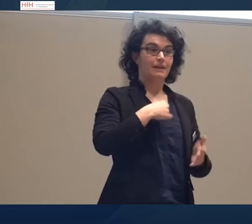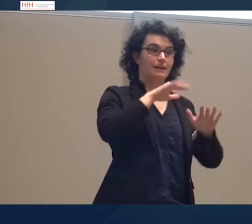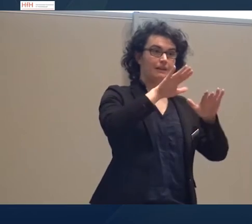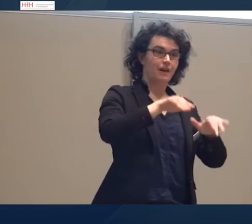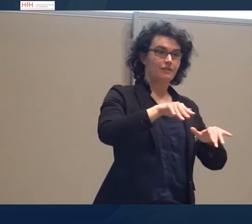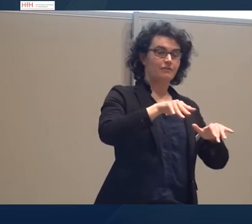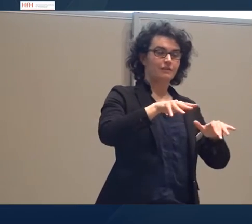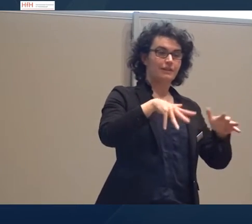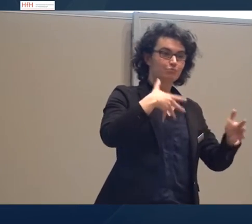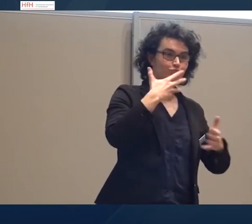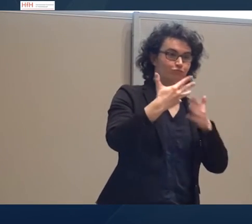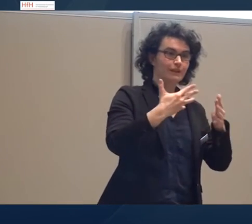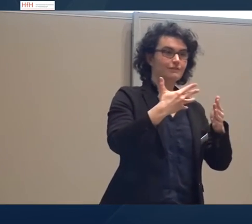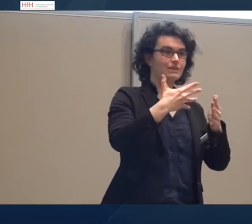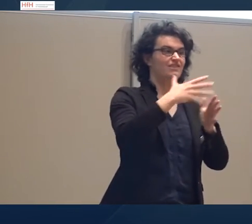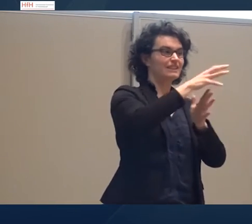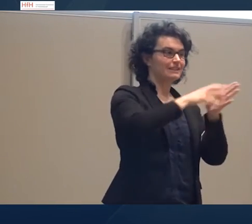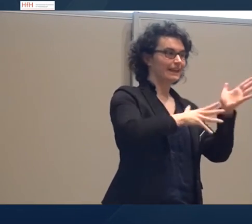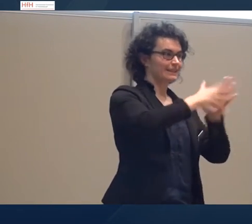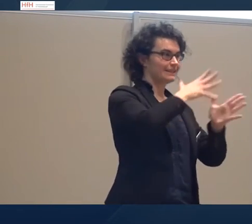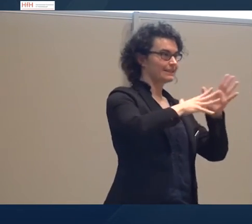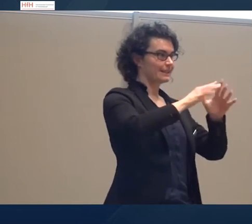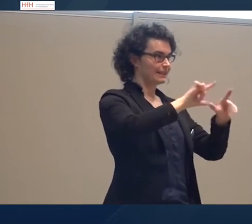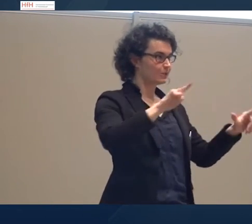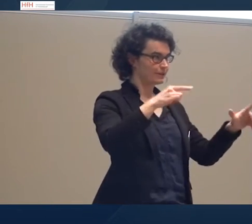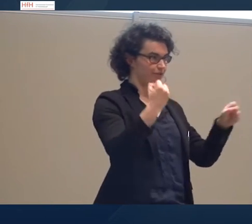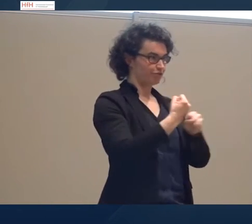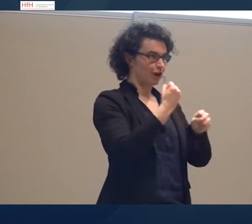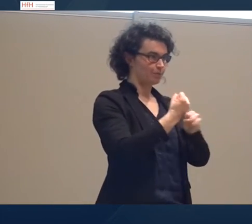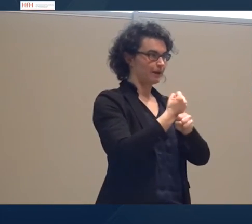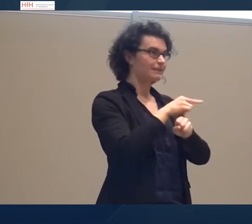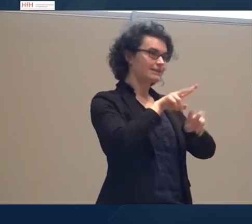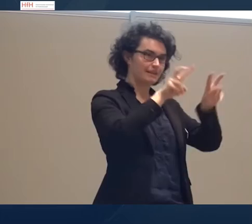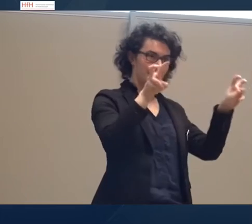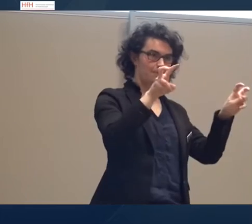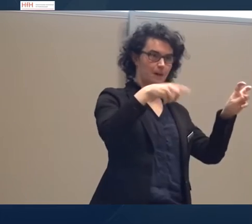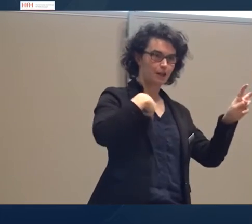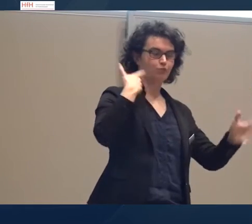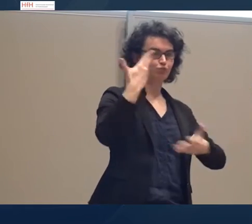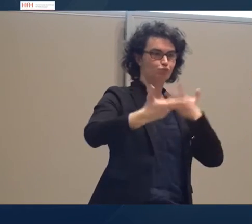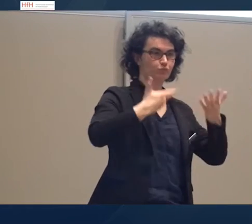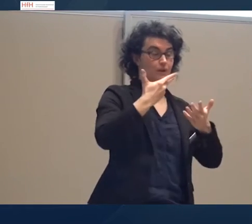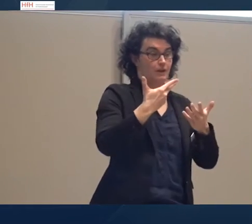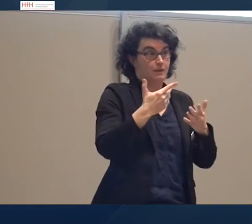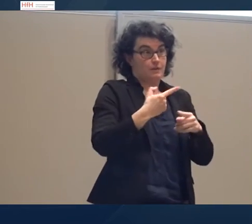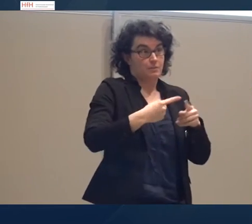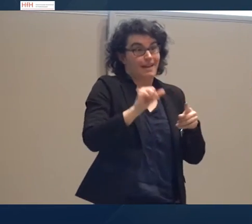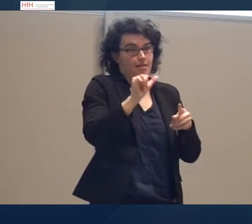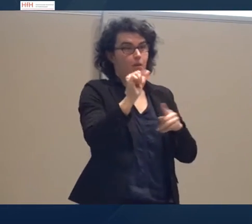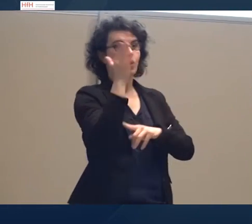Unsere textgenistische Arbeit erzählen, das ist zum größten Teil noch Zukunftsmusik. Wir sind dabei,